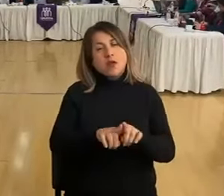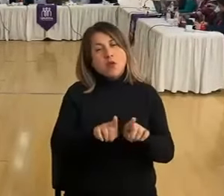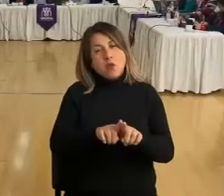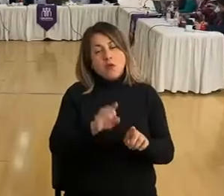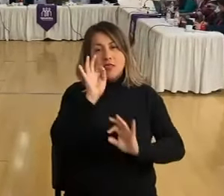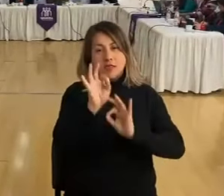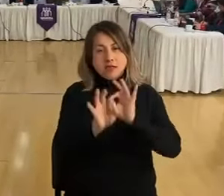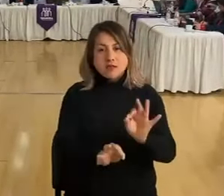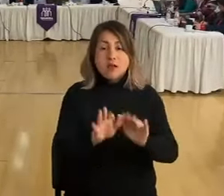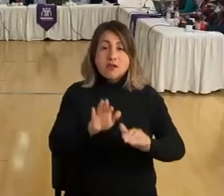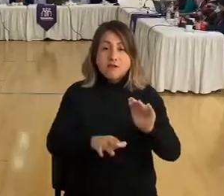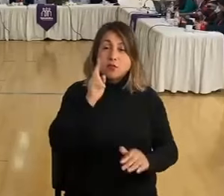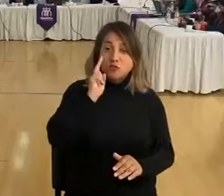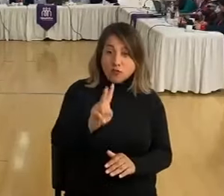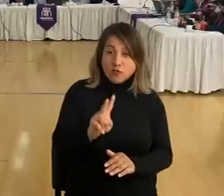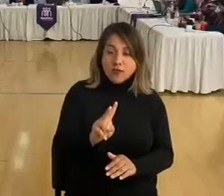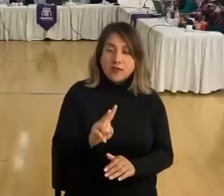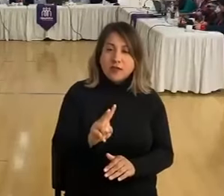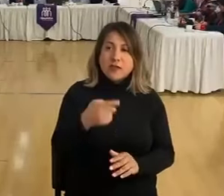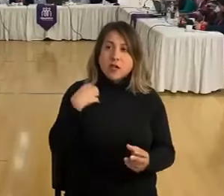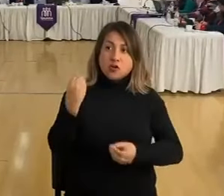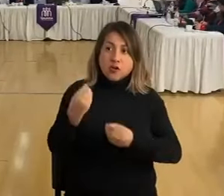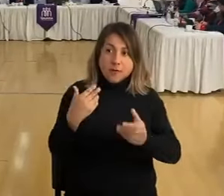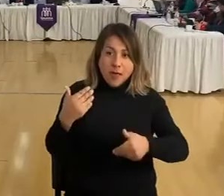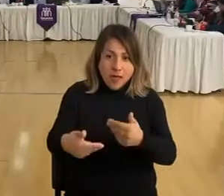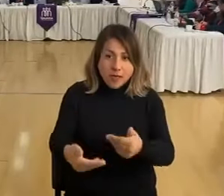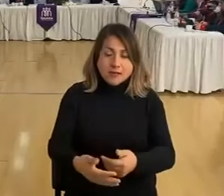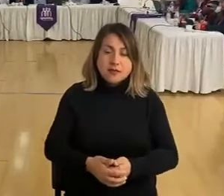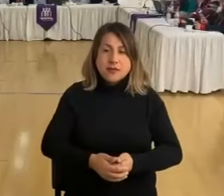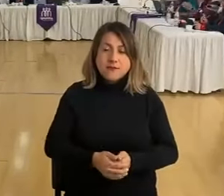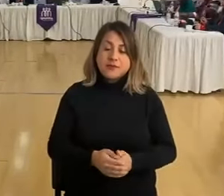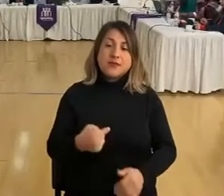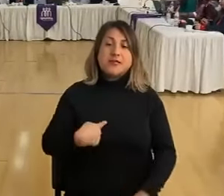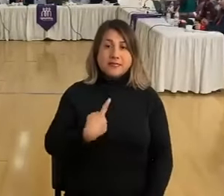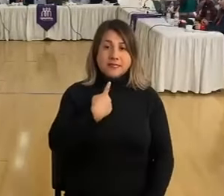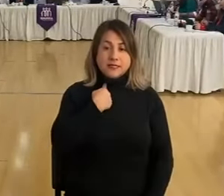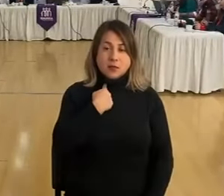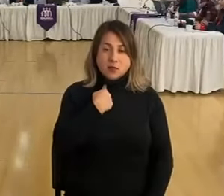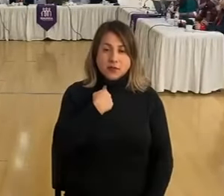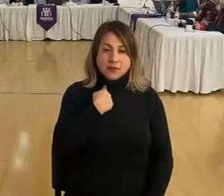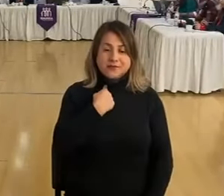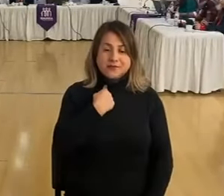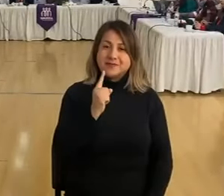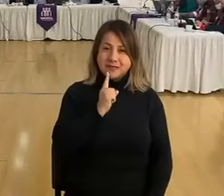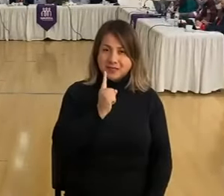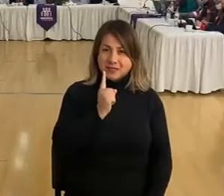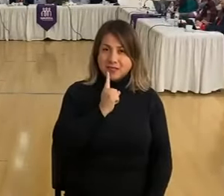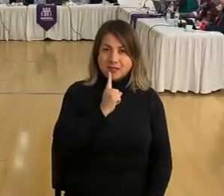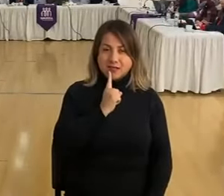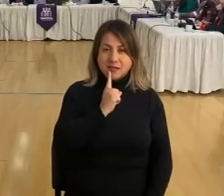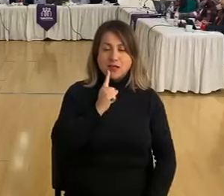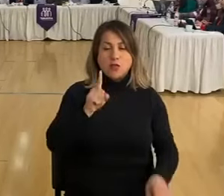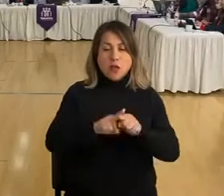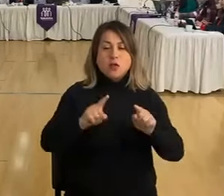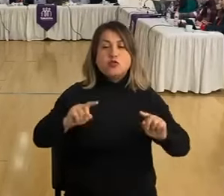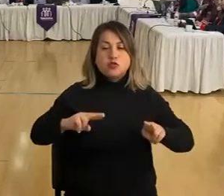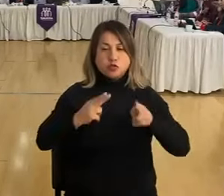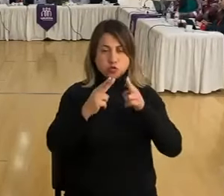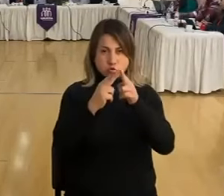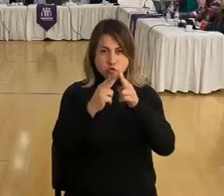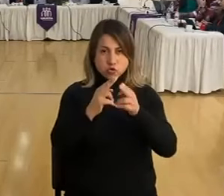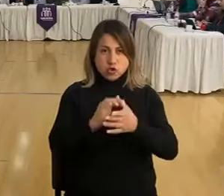uno ve lo que va pasando, lo que va ocurriendo. Quilicura ha tenido, tiene una construcción,